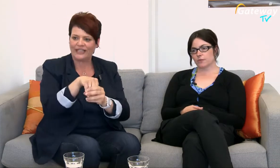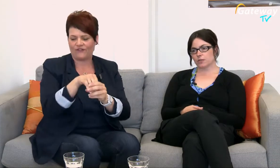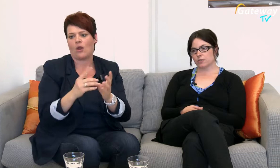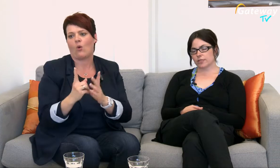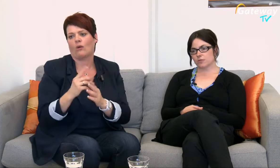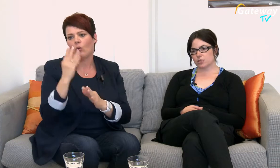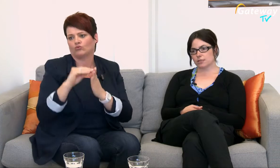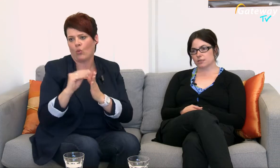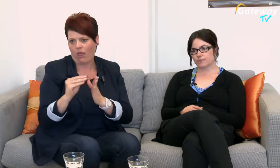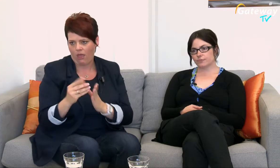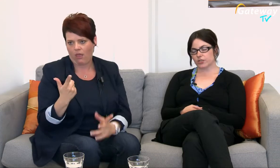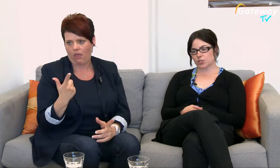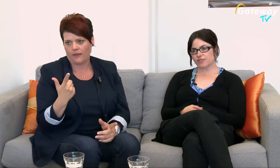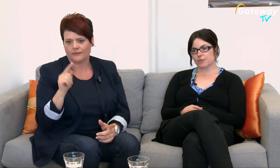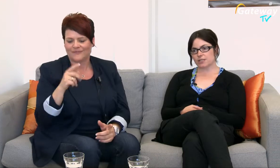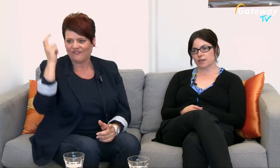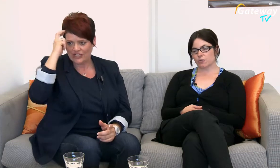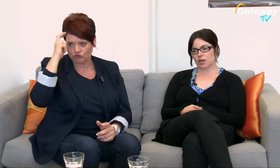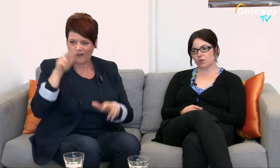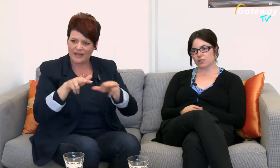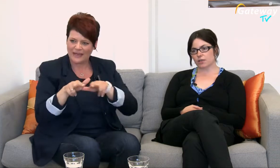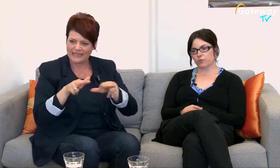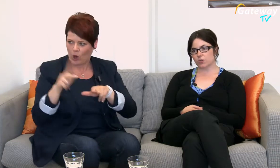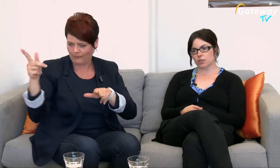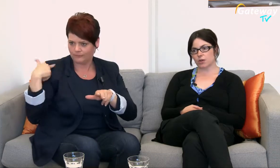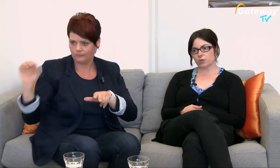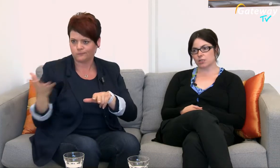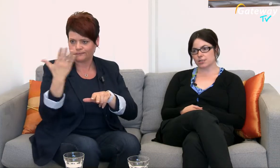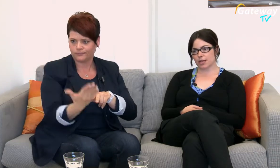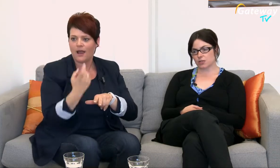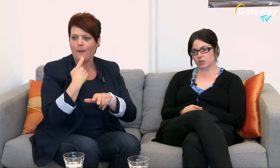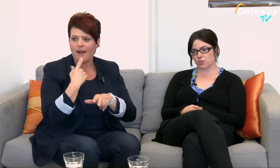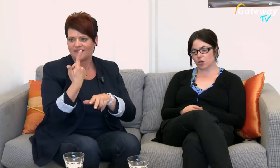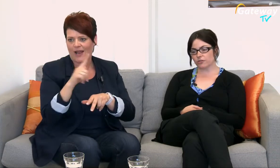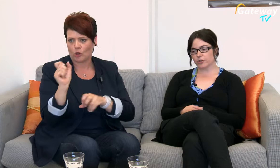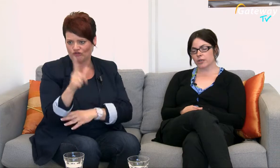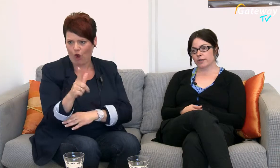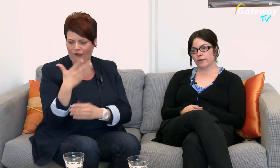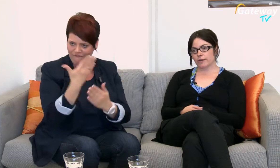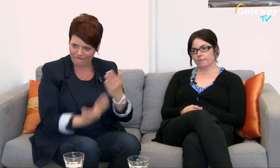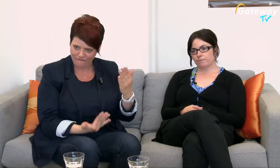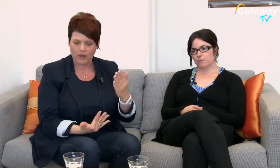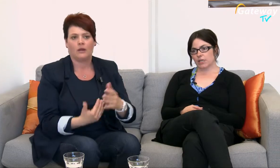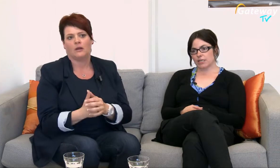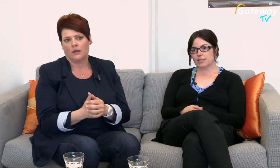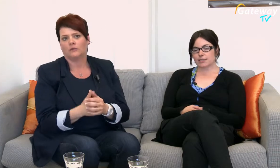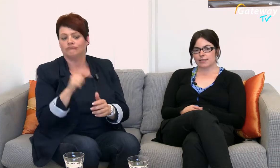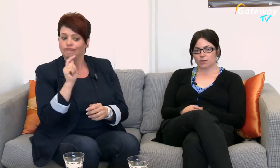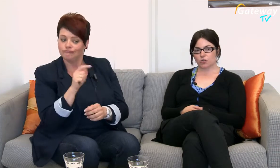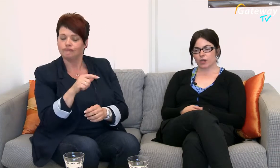was durch das Wissenschaftsministerium herausgegeben wurde im April 2012 Hier gilt es halt auch nochmal